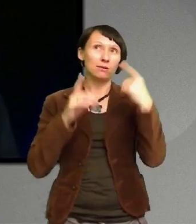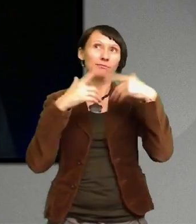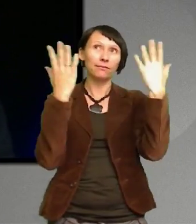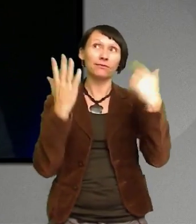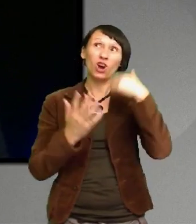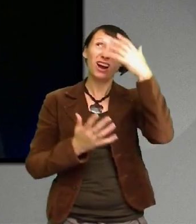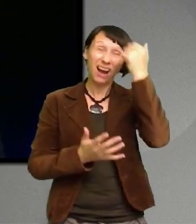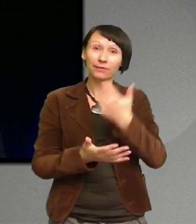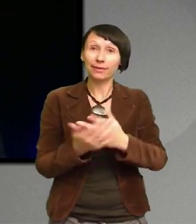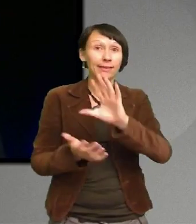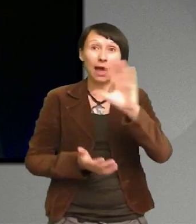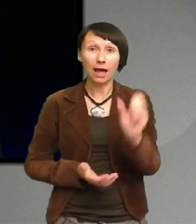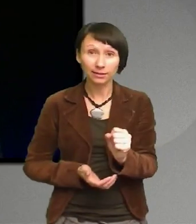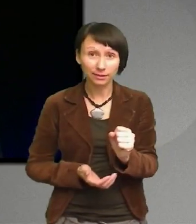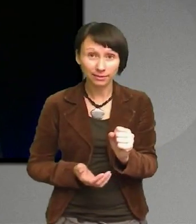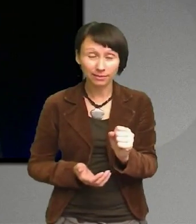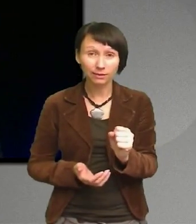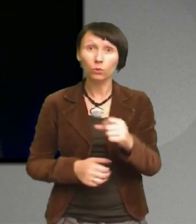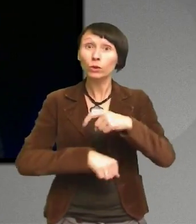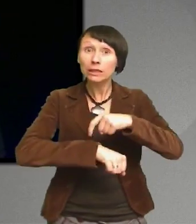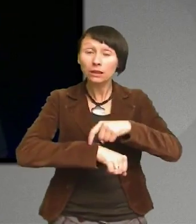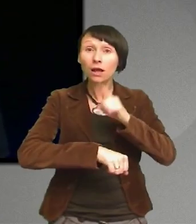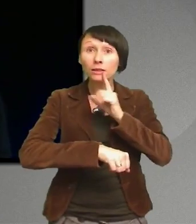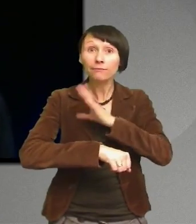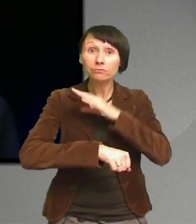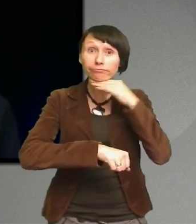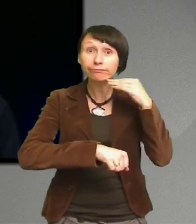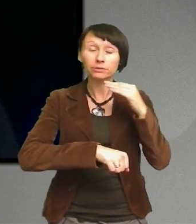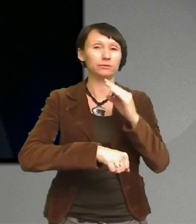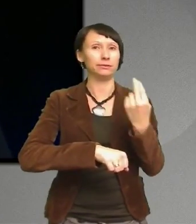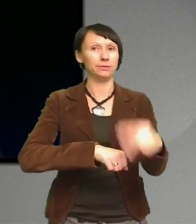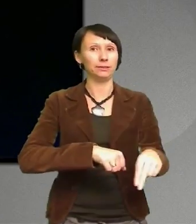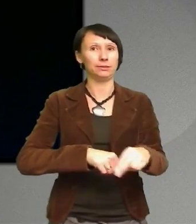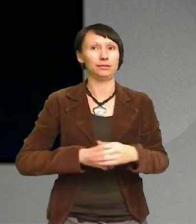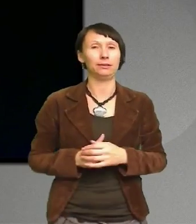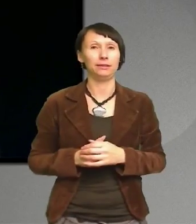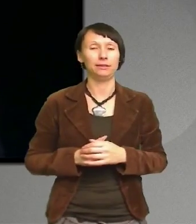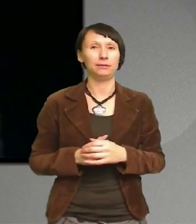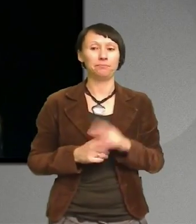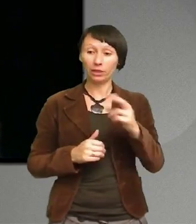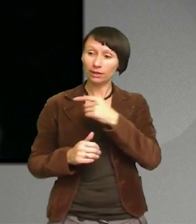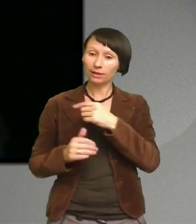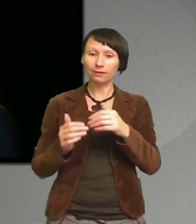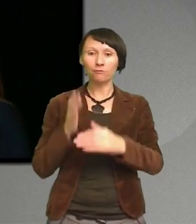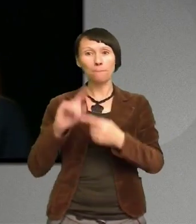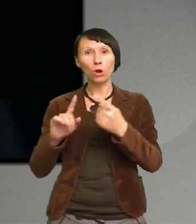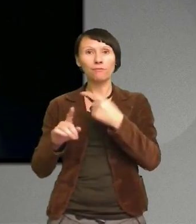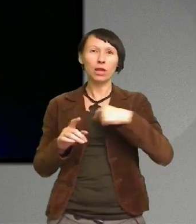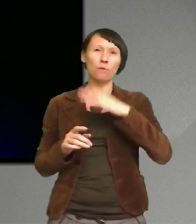Tiden räcker inte alltid till Vi hade exempelvis en jättebra idé om att vi skulle ha föreläsningar på kvällarna